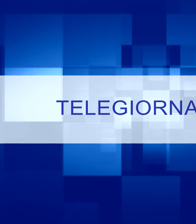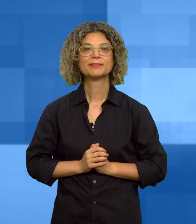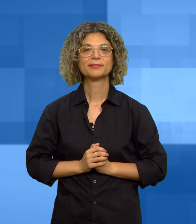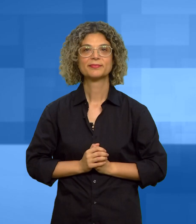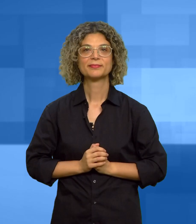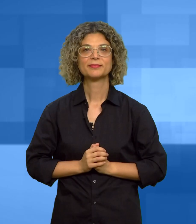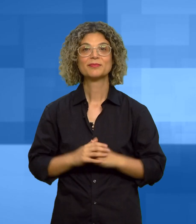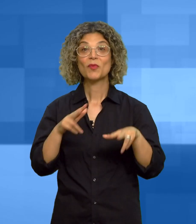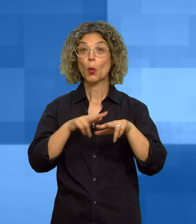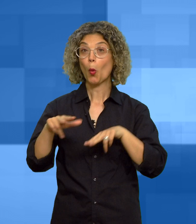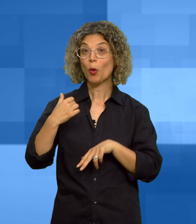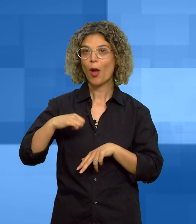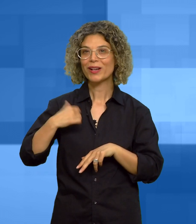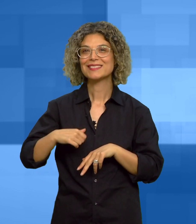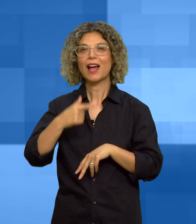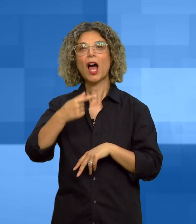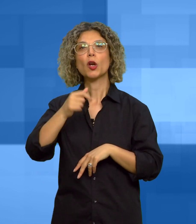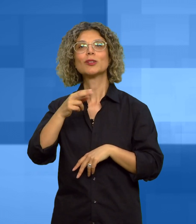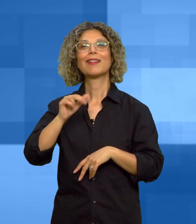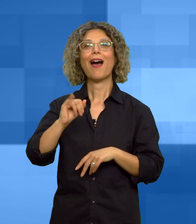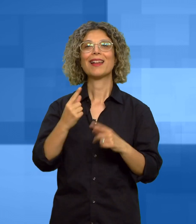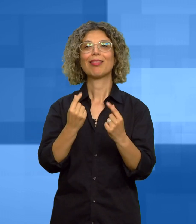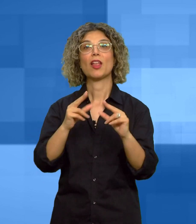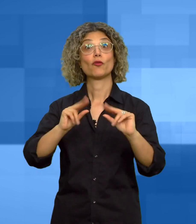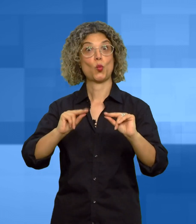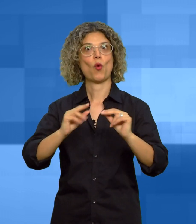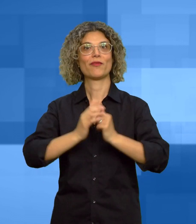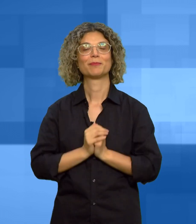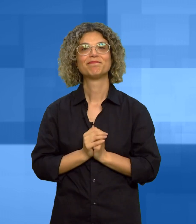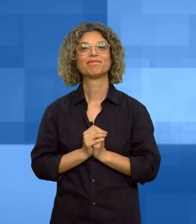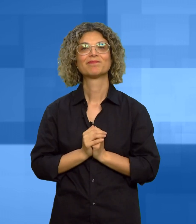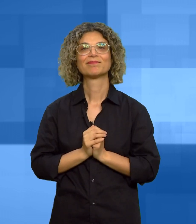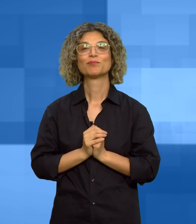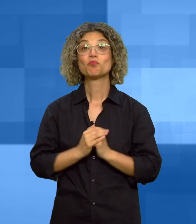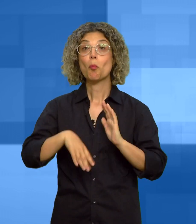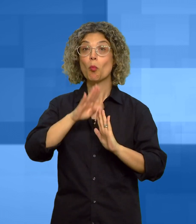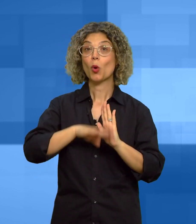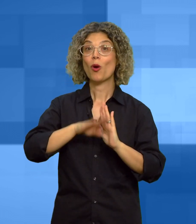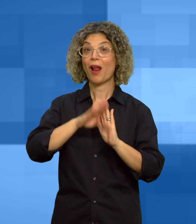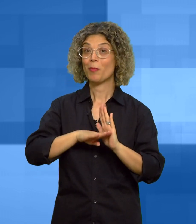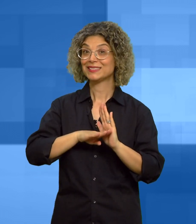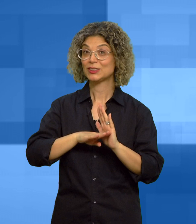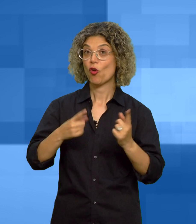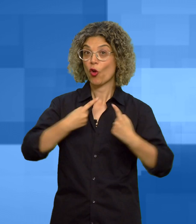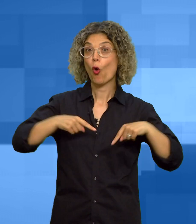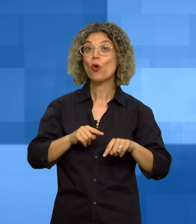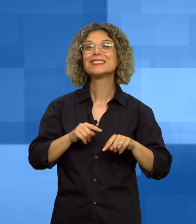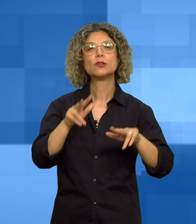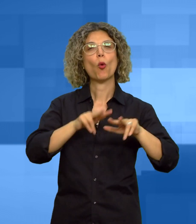nuove tariffe tari nel comune di oristano dalla programmazione del consiglio comunale di